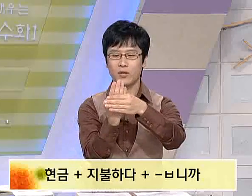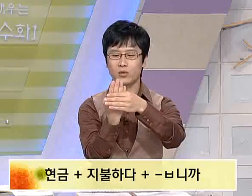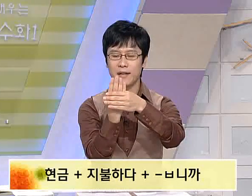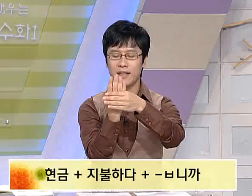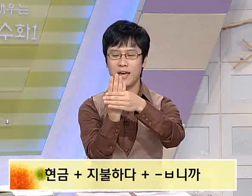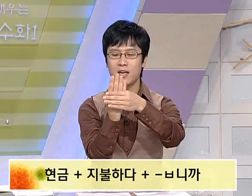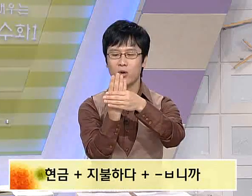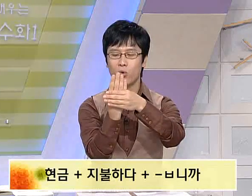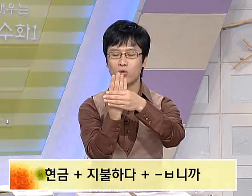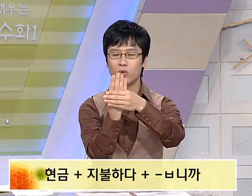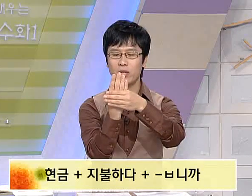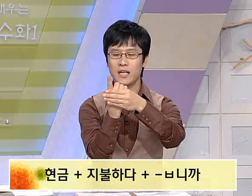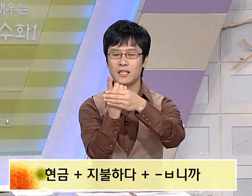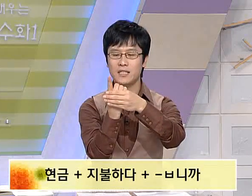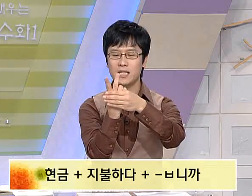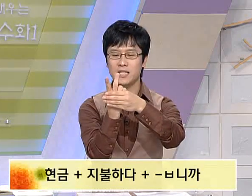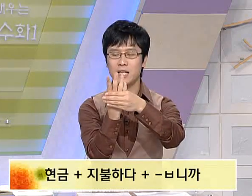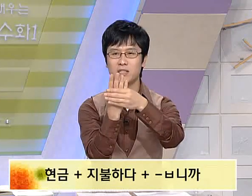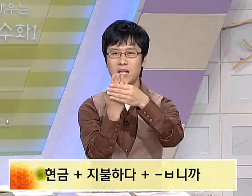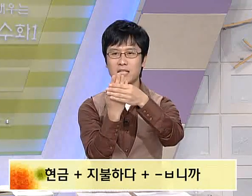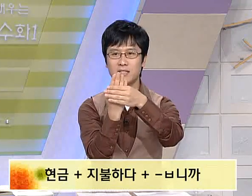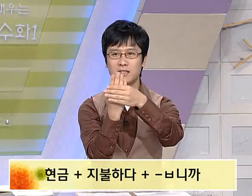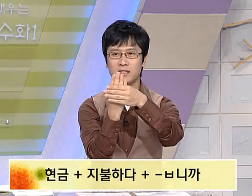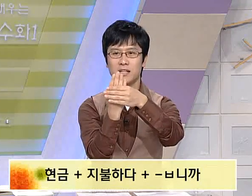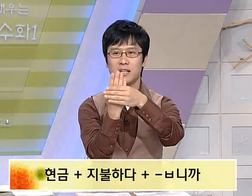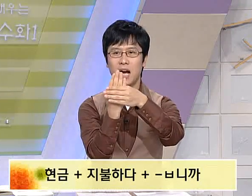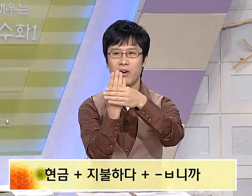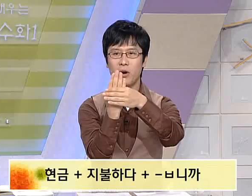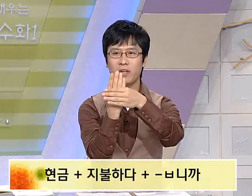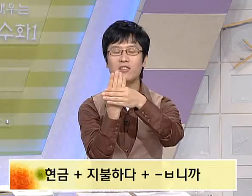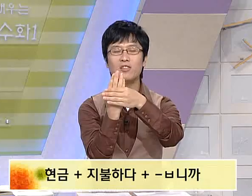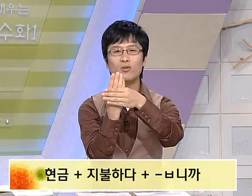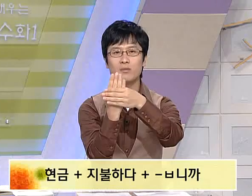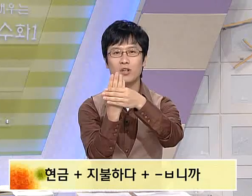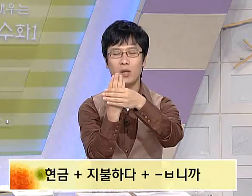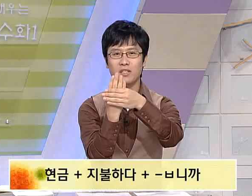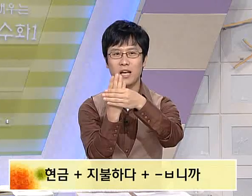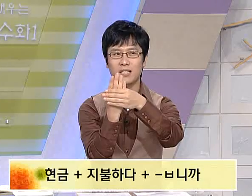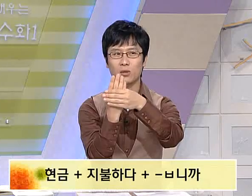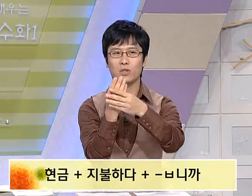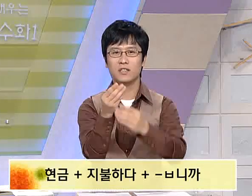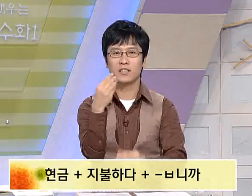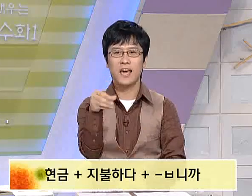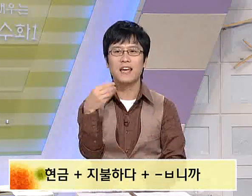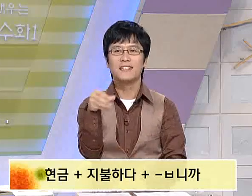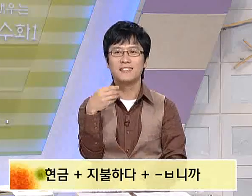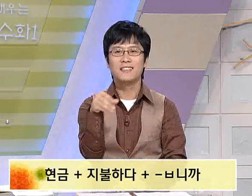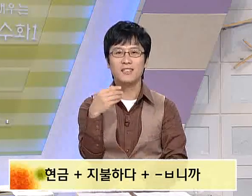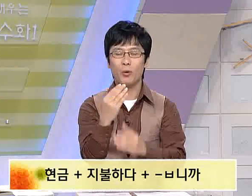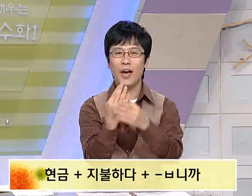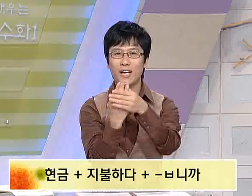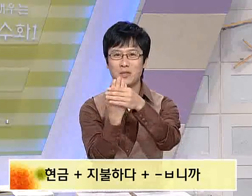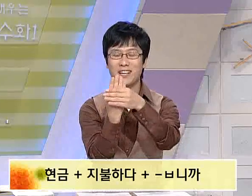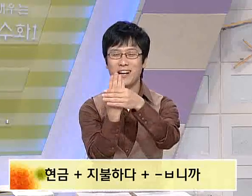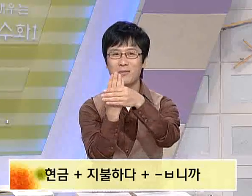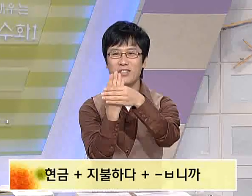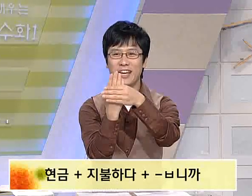왼손 안에 오른손에 일지, 이지, 삼지, 사지를 가볍게 흔들어주시면 됩니다. 자. 돈이 이렇게 흔들리는 모양이라고 생각하시면